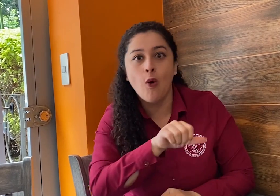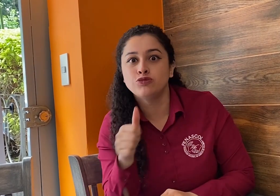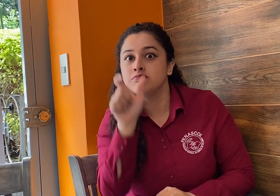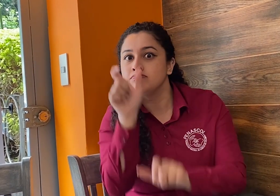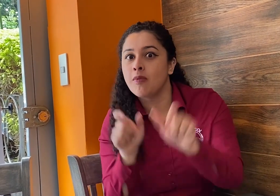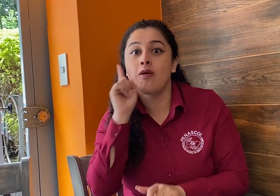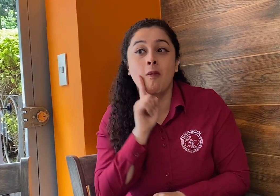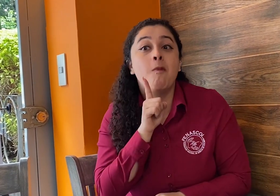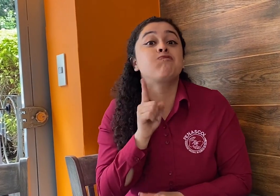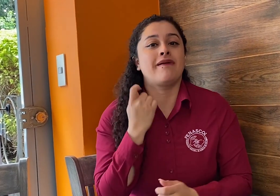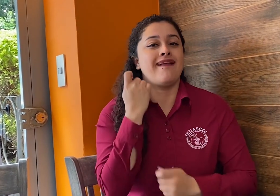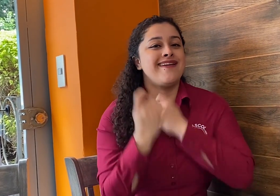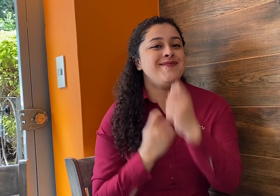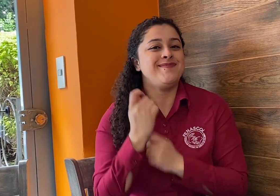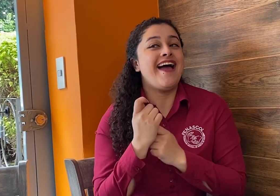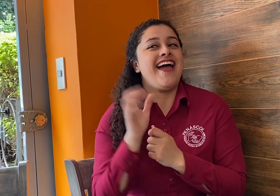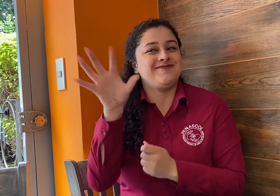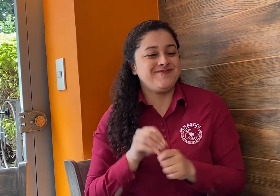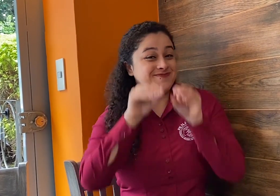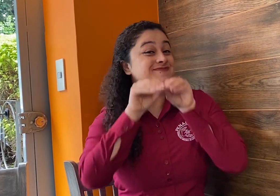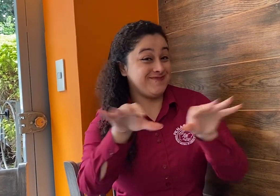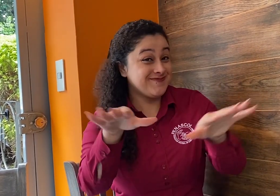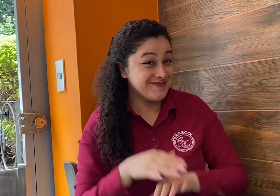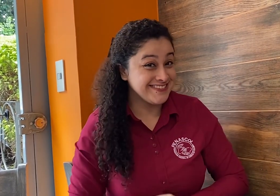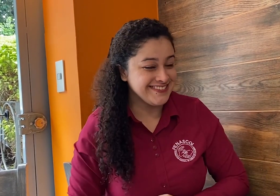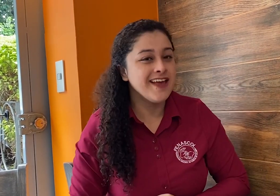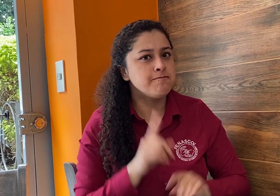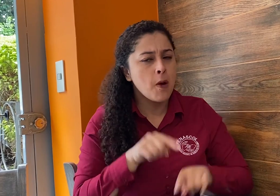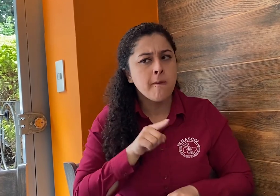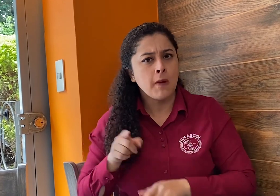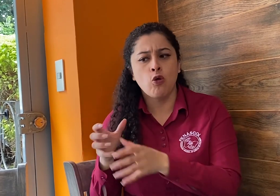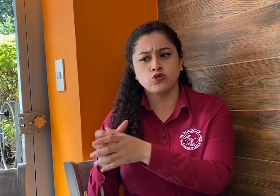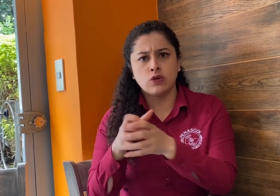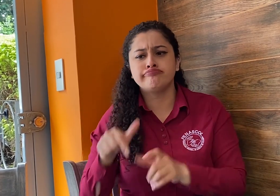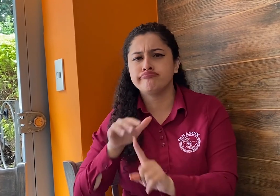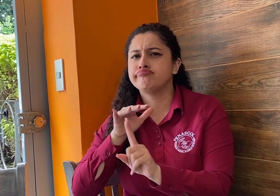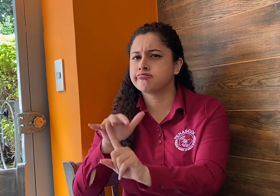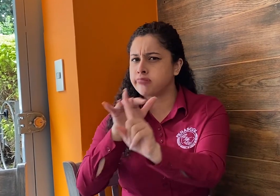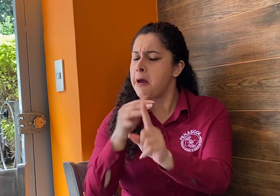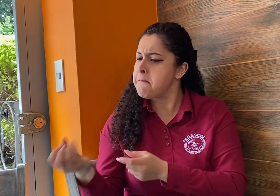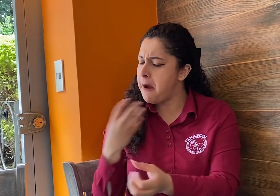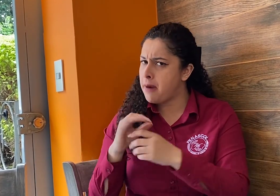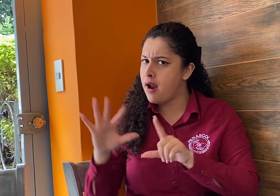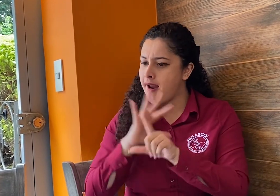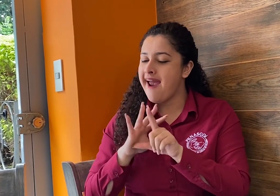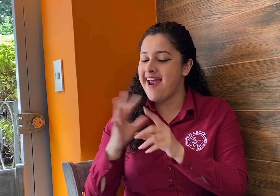Además, mostraremos emprendimientos de personas sordas y hablaremos sobre la incidencia que hacen las asociaciones. En